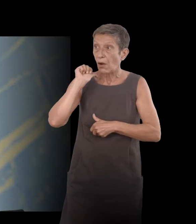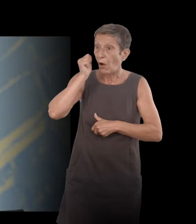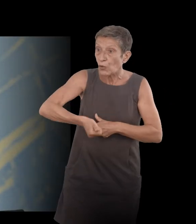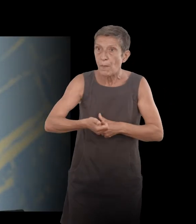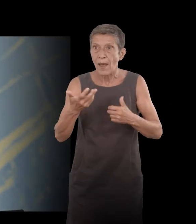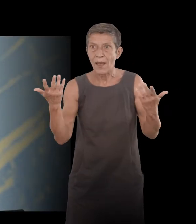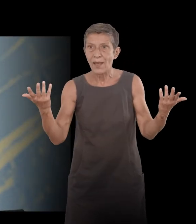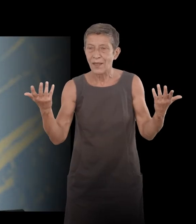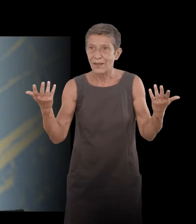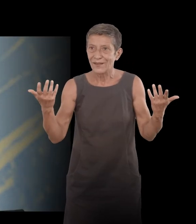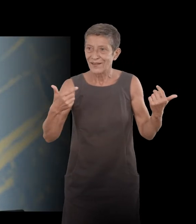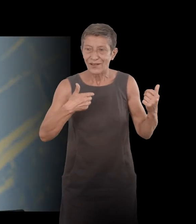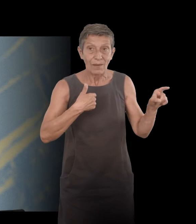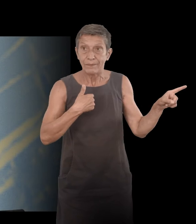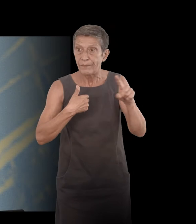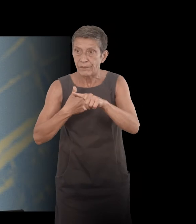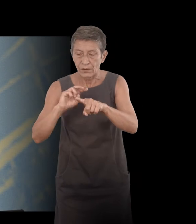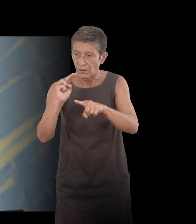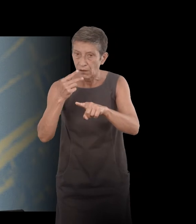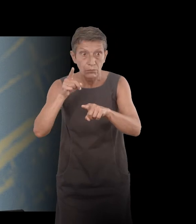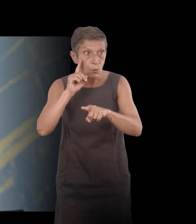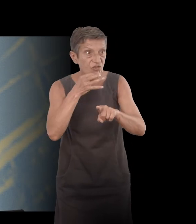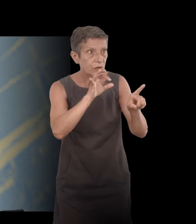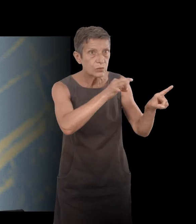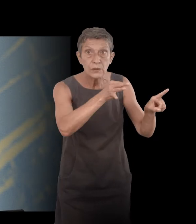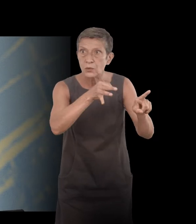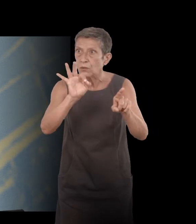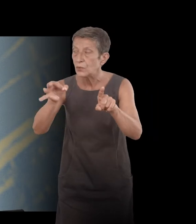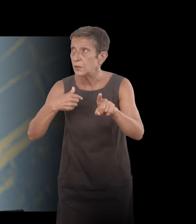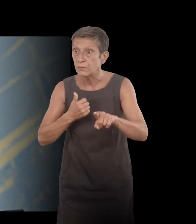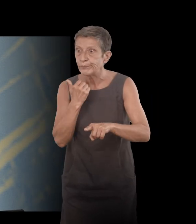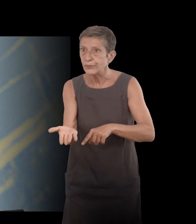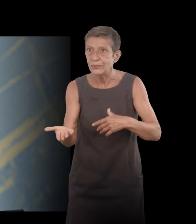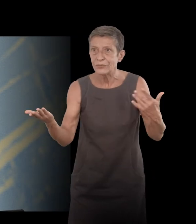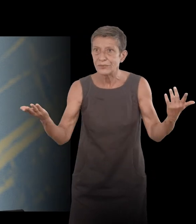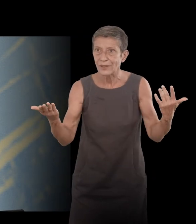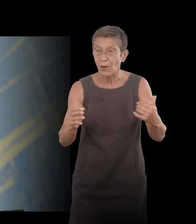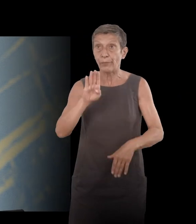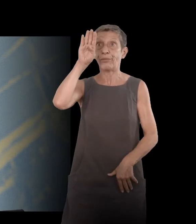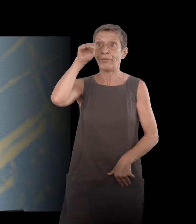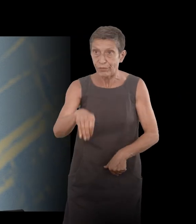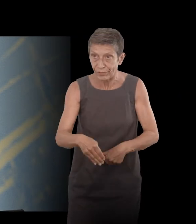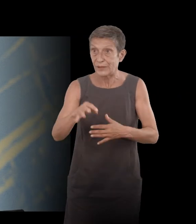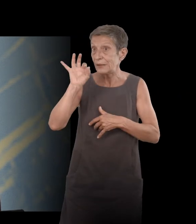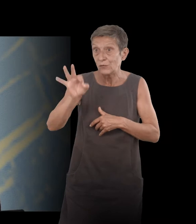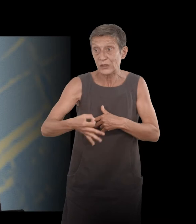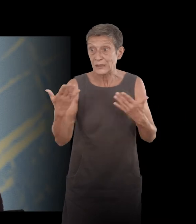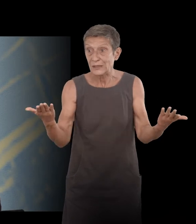j'ai accepté tout ça ? Je suis incapable de le faire. quelque chose de l'ordre d'une totale incohérence, ou